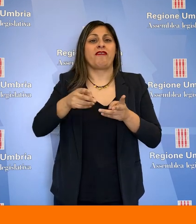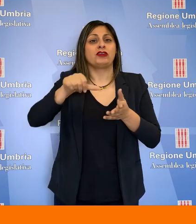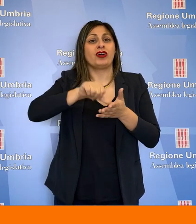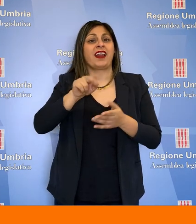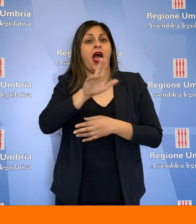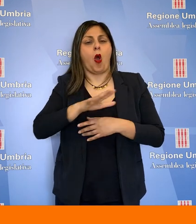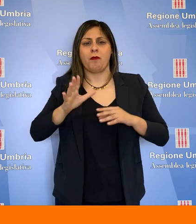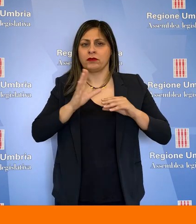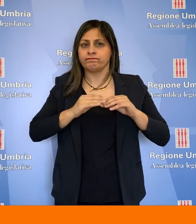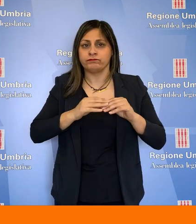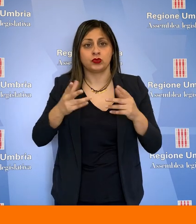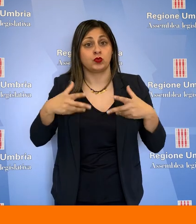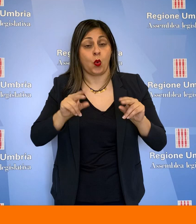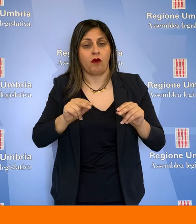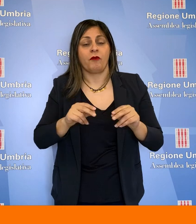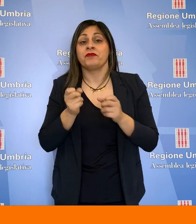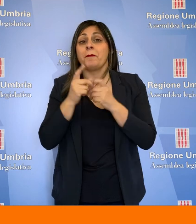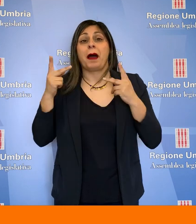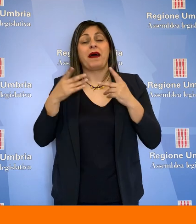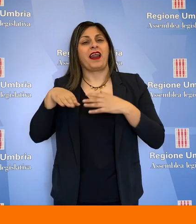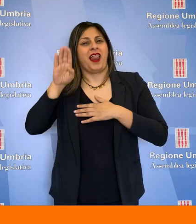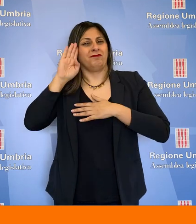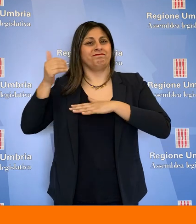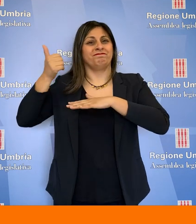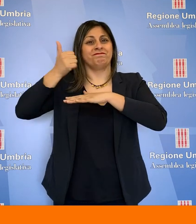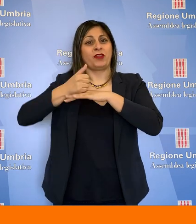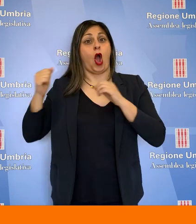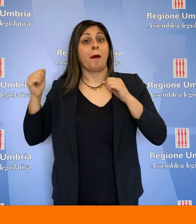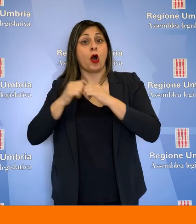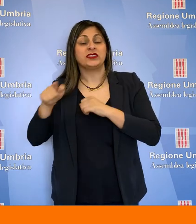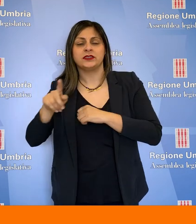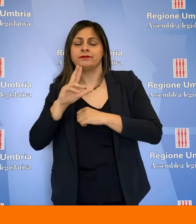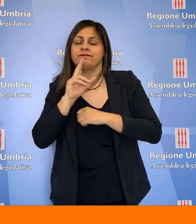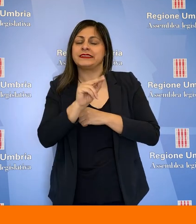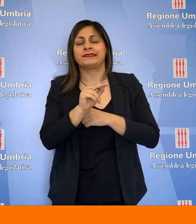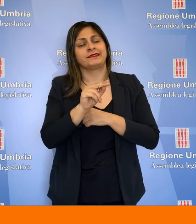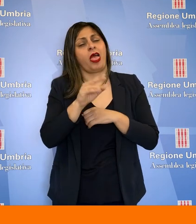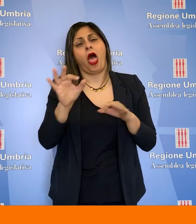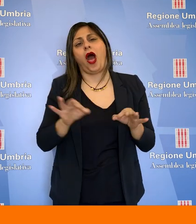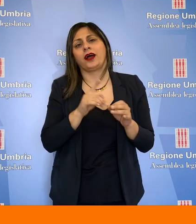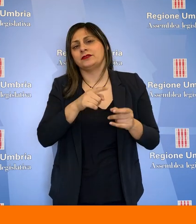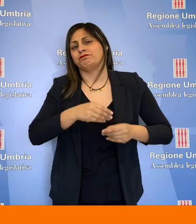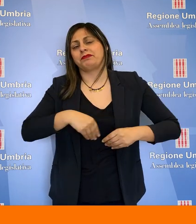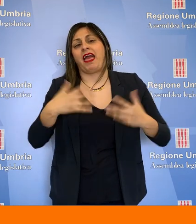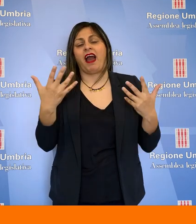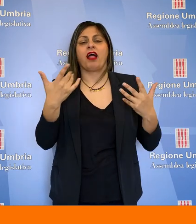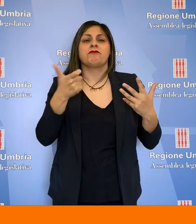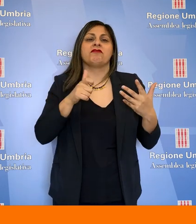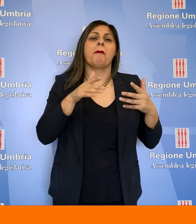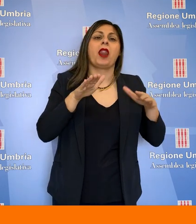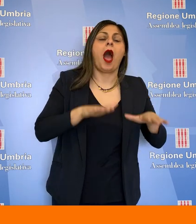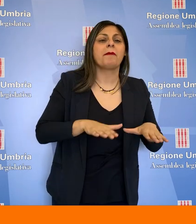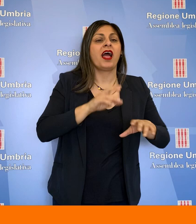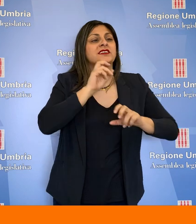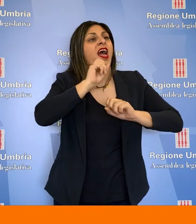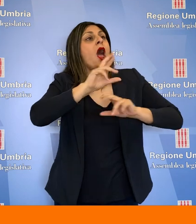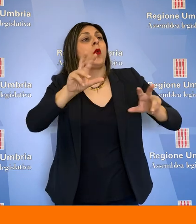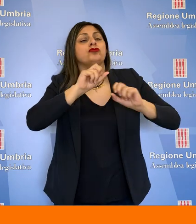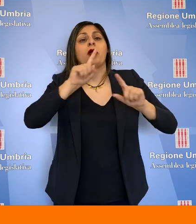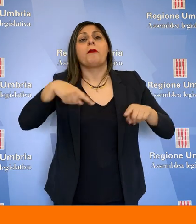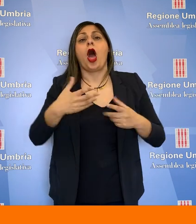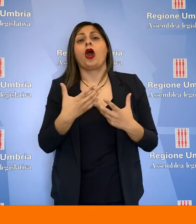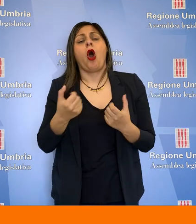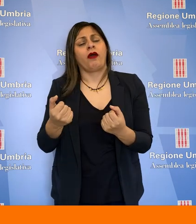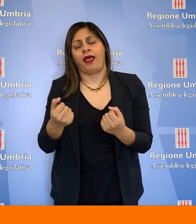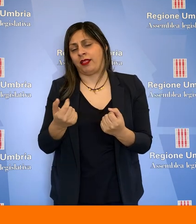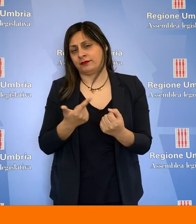centrale Umbra. Per il portavoce delle opposizioni Fabio Paparelli si tratta però di una occasione sprecata tra promesse